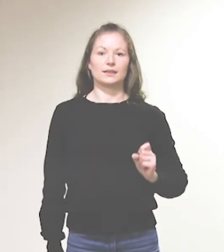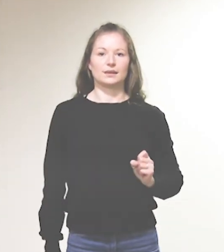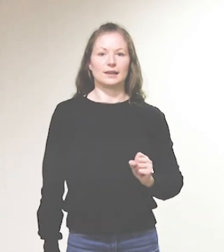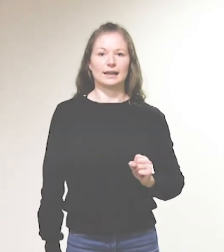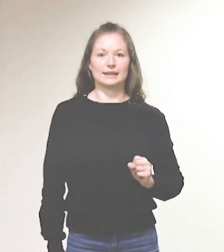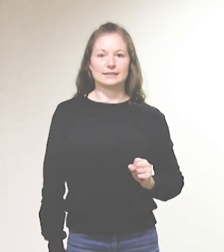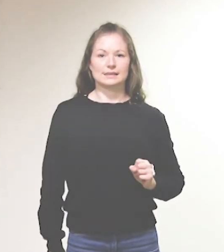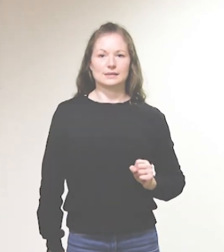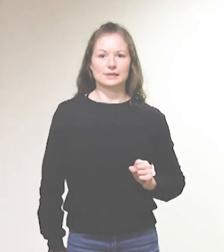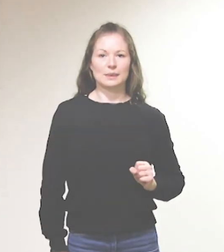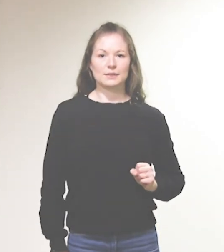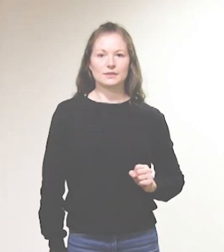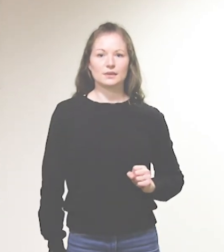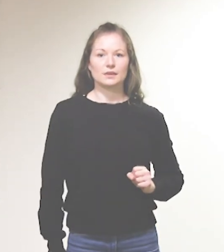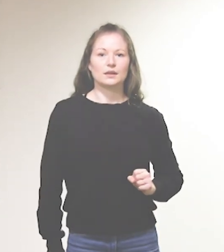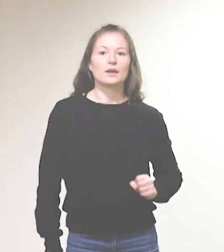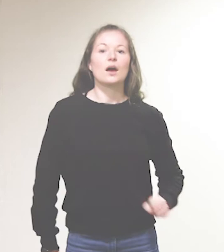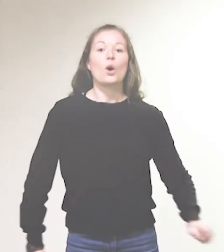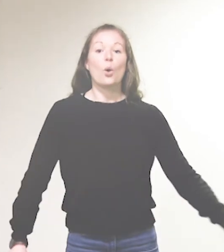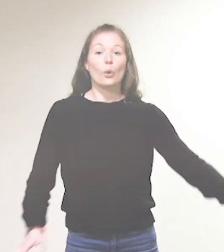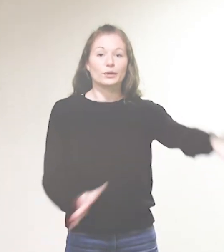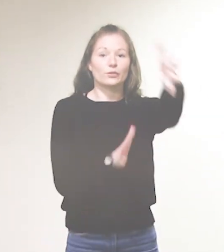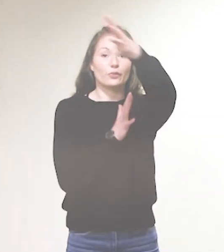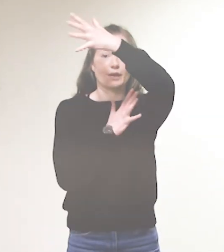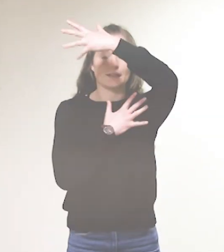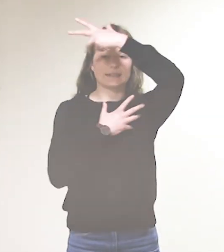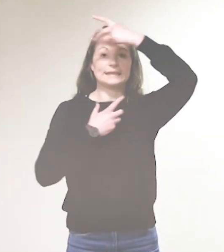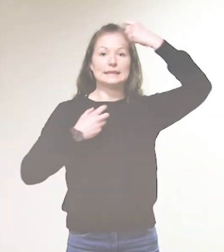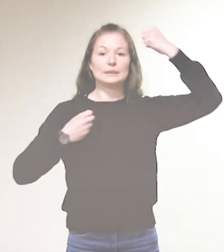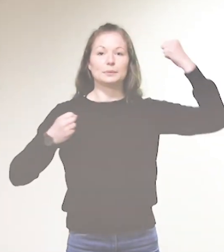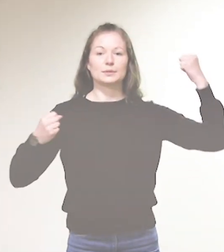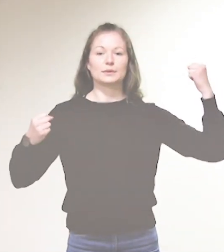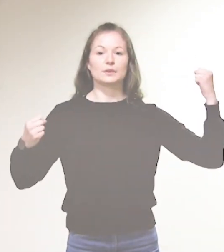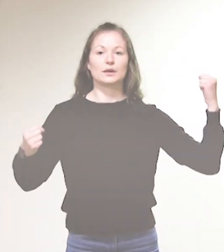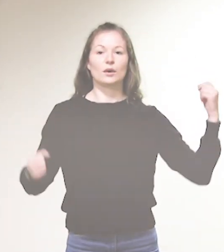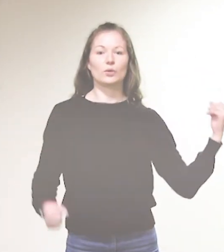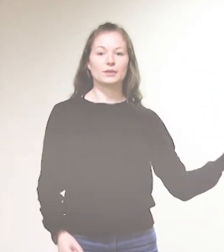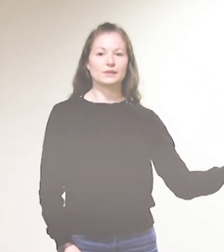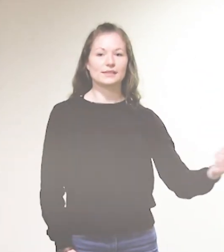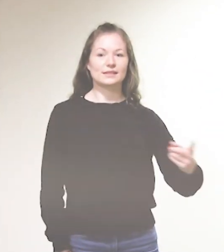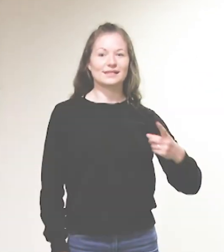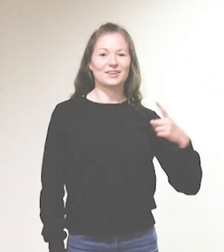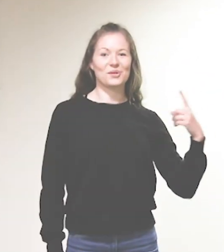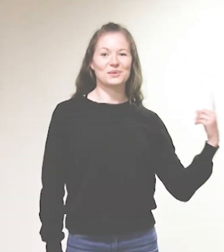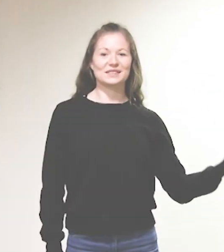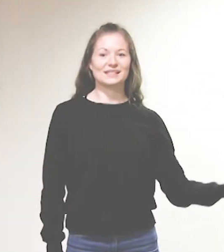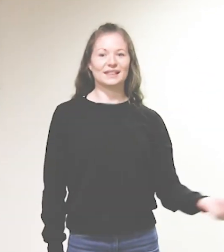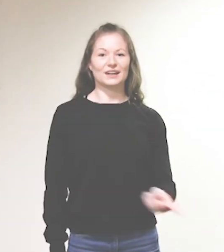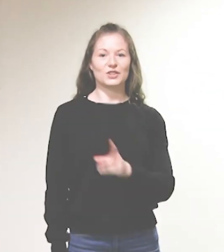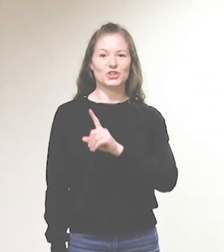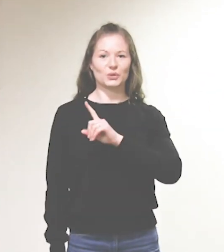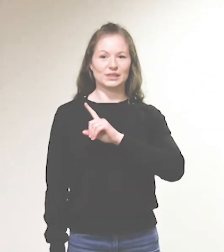Alles zusammen und vergib uns unsere Schuld.